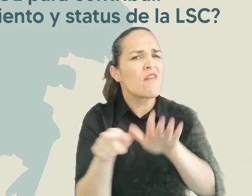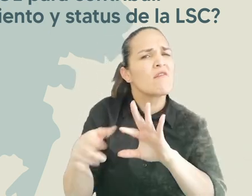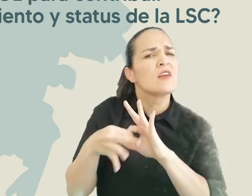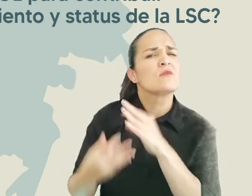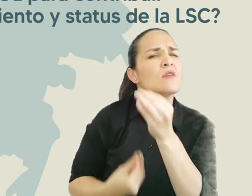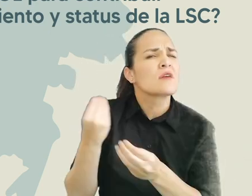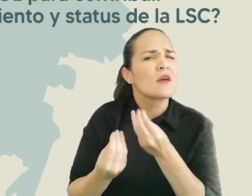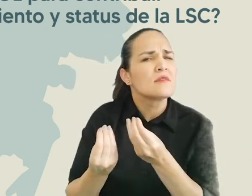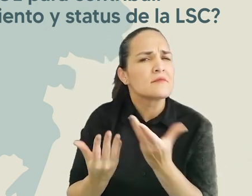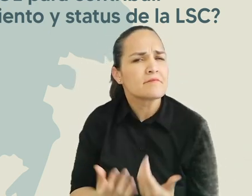colombiana?